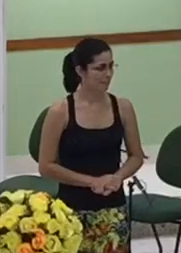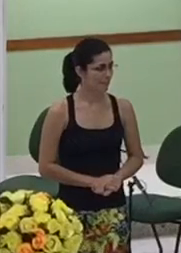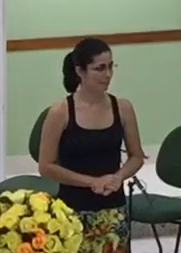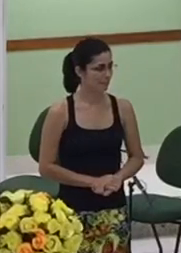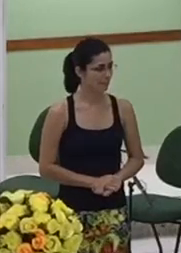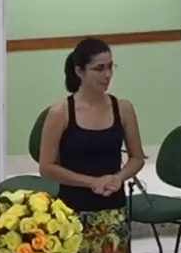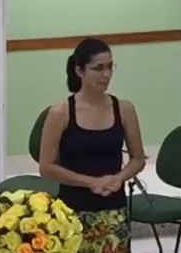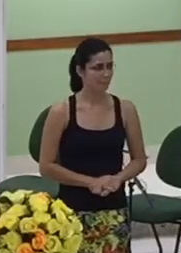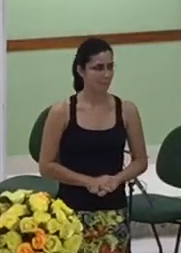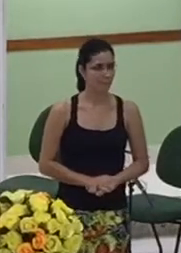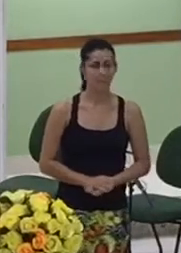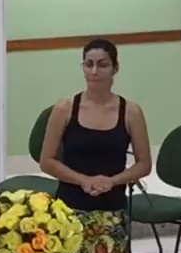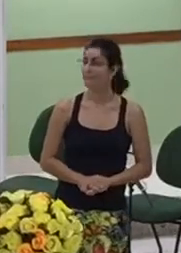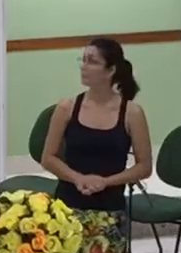e eu te mandei no cura